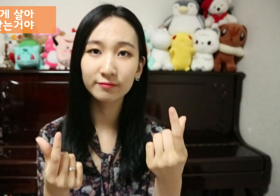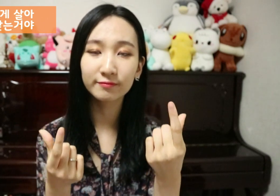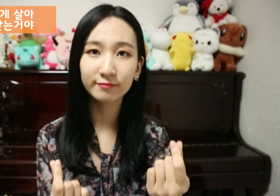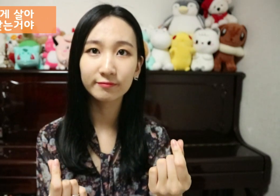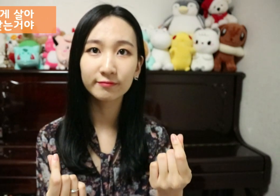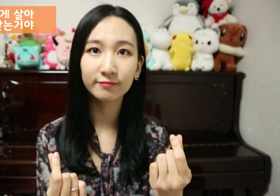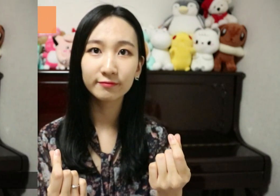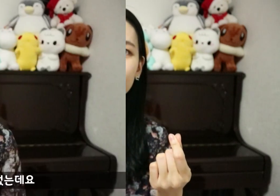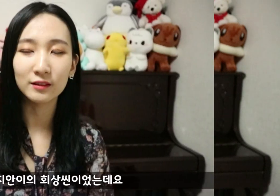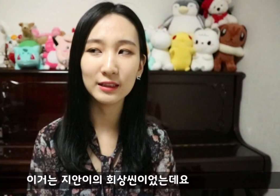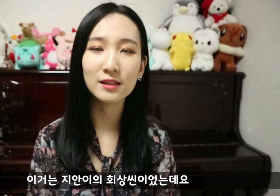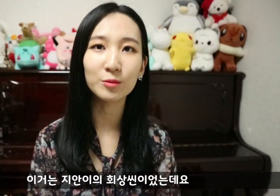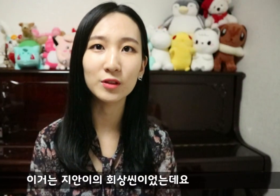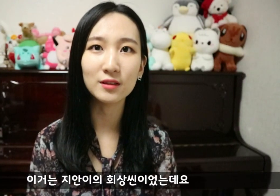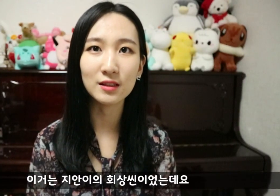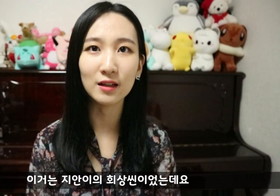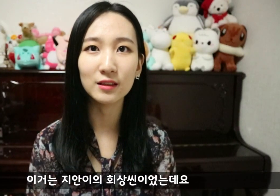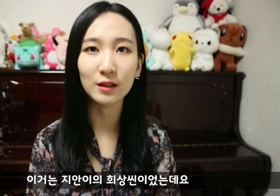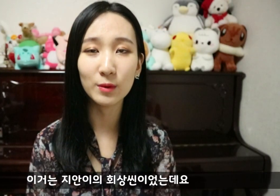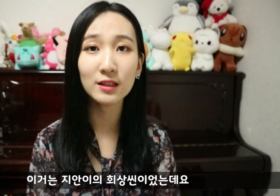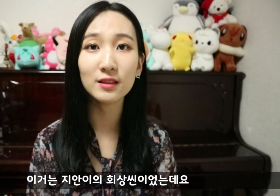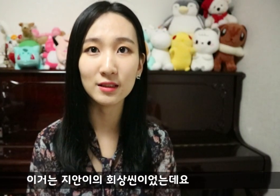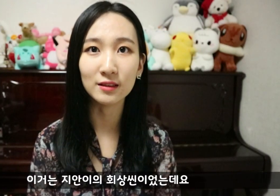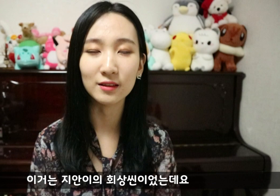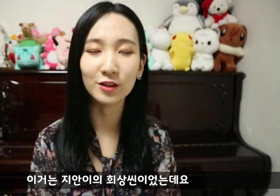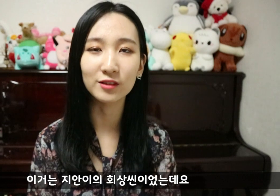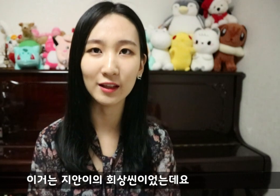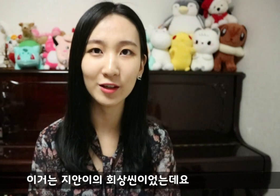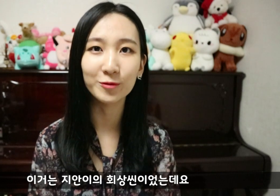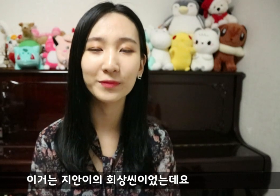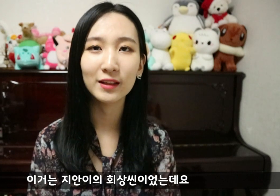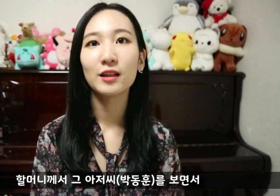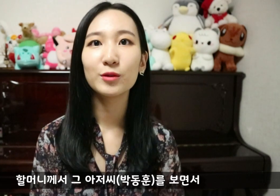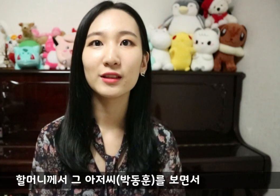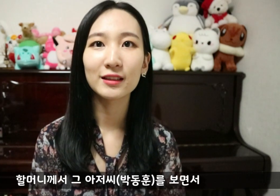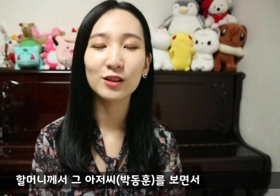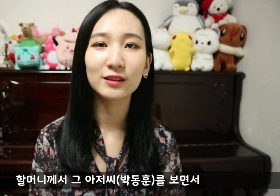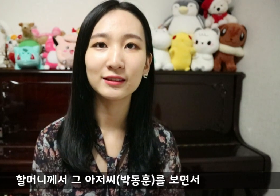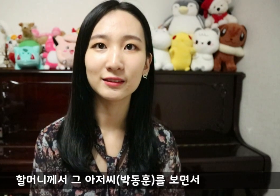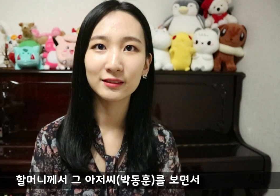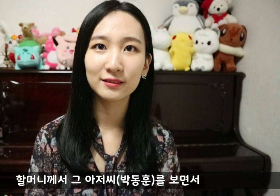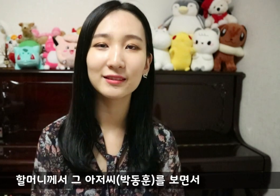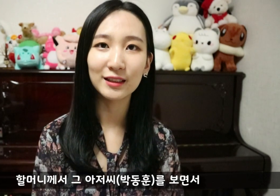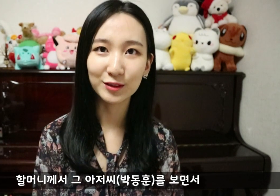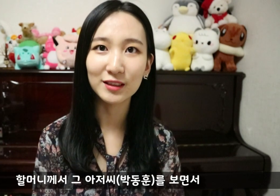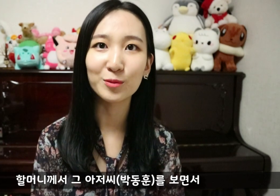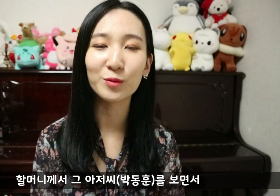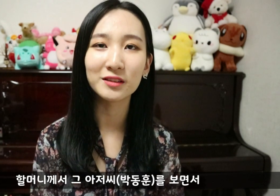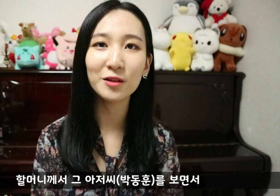저는 고맙다 이 정取화된 확장 지한이의 회상신이었는데요 할머니께서 그 아저씨를 보면서